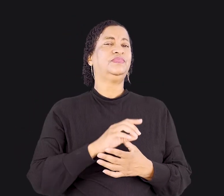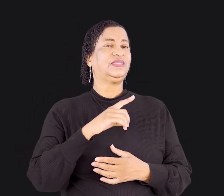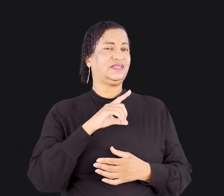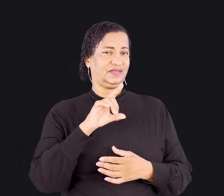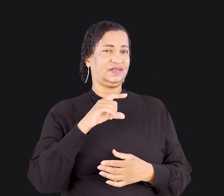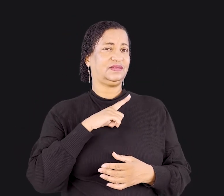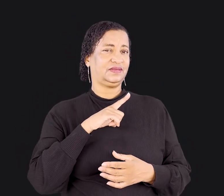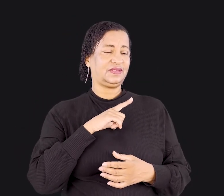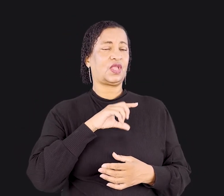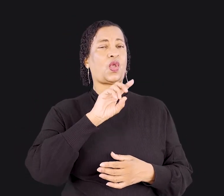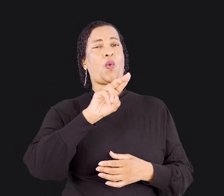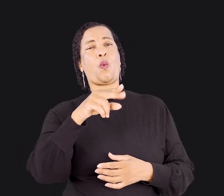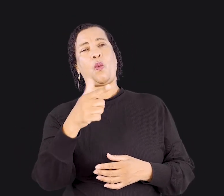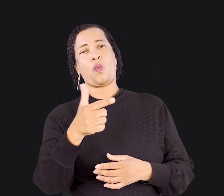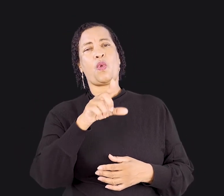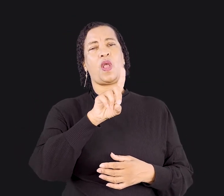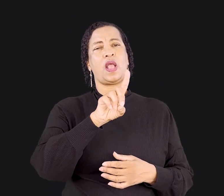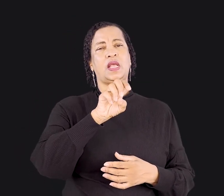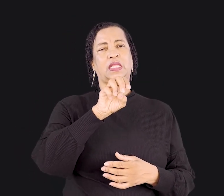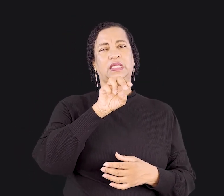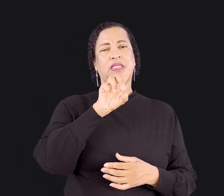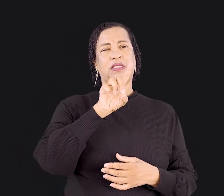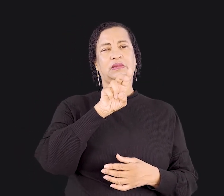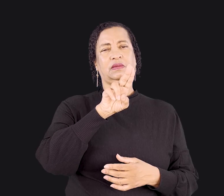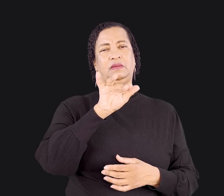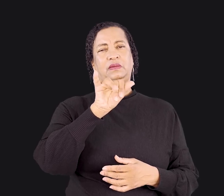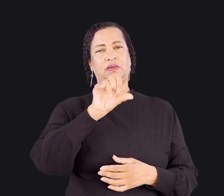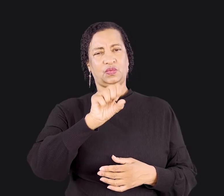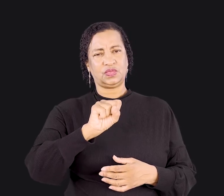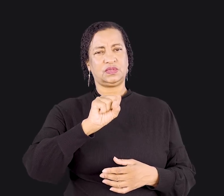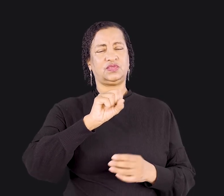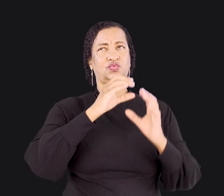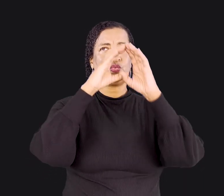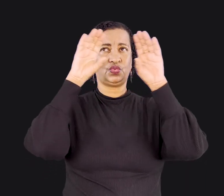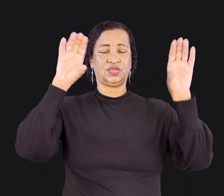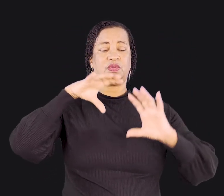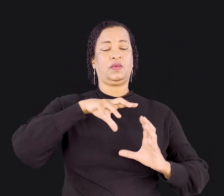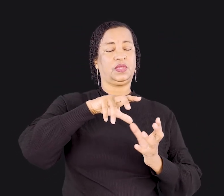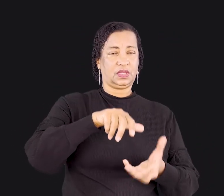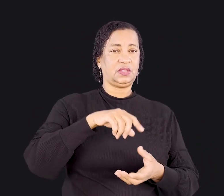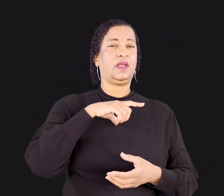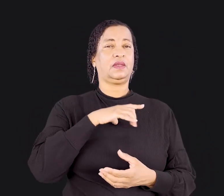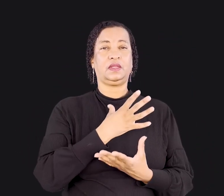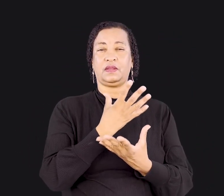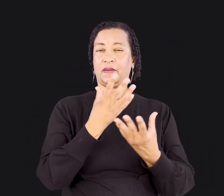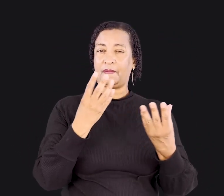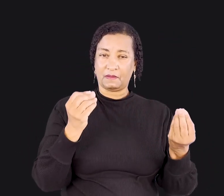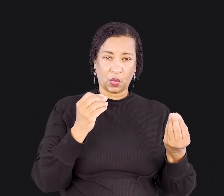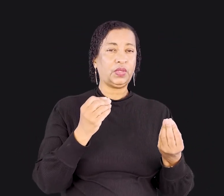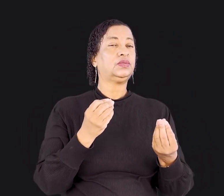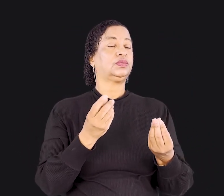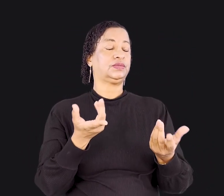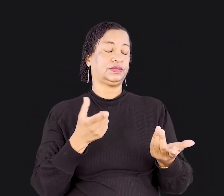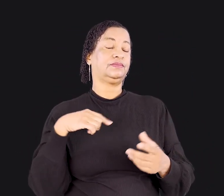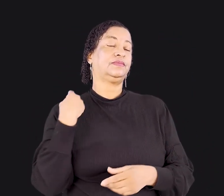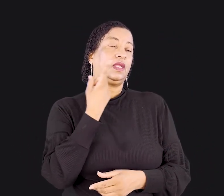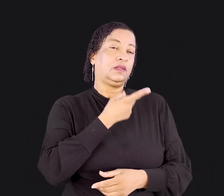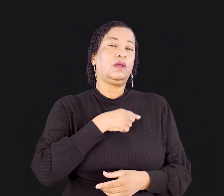os chamados deuses, quer no céu, quer na terra, como de fato há muitos deuses e muitos senhores, para nós, porém, há um